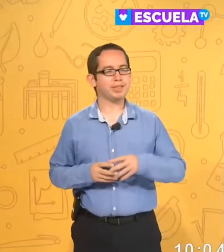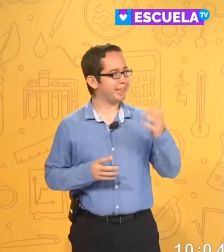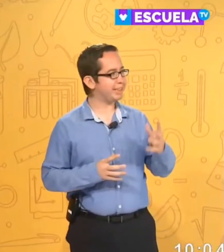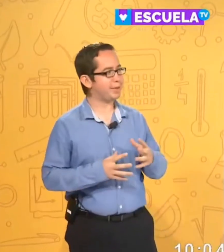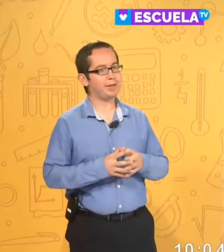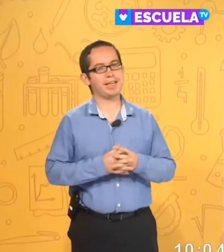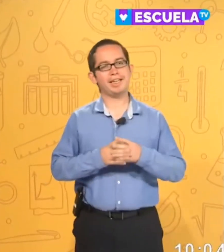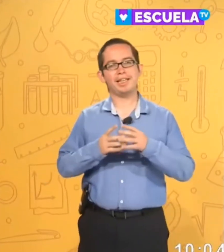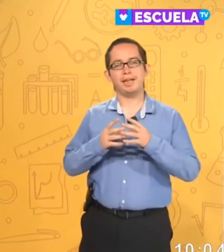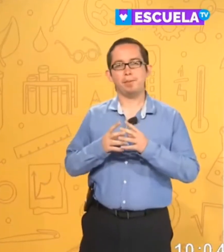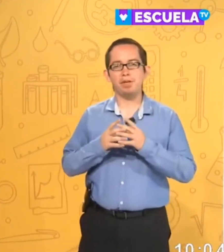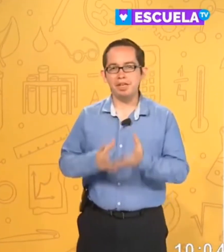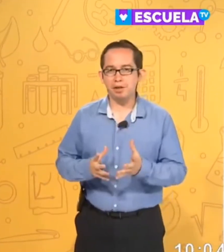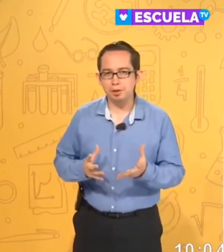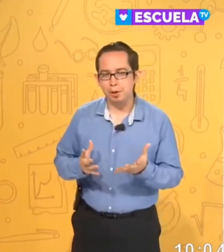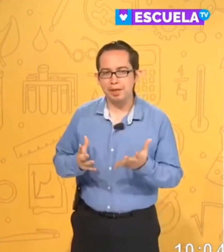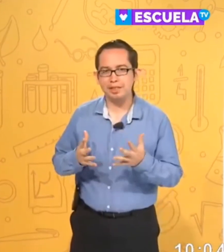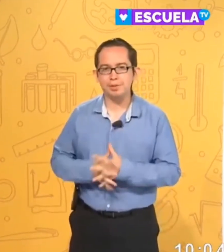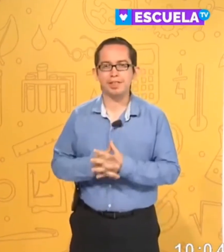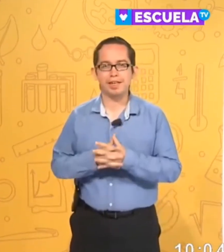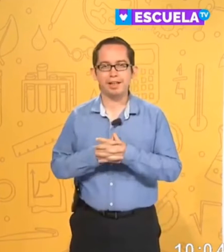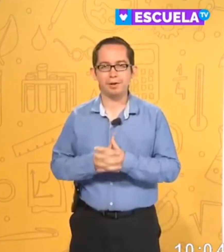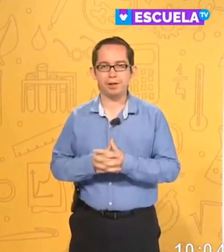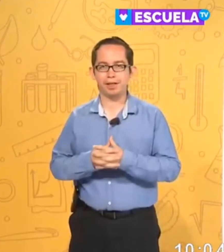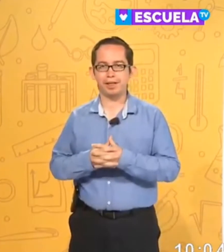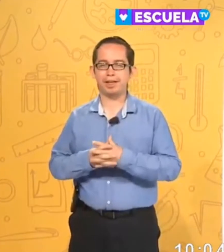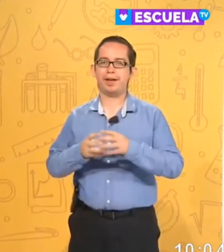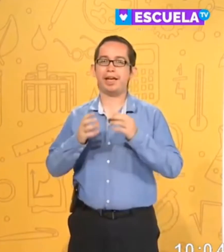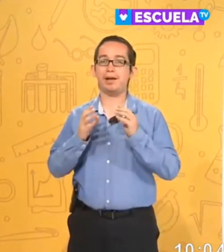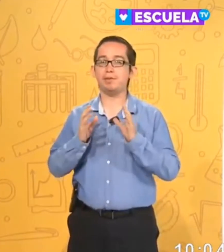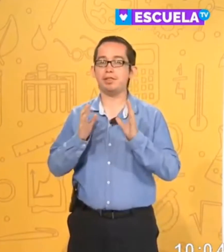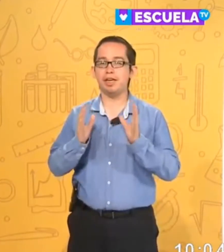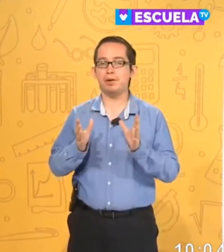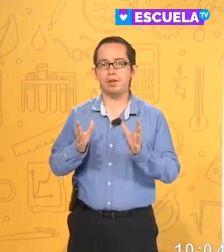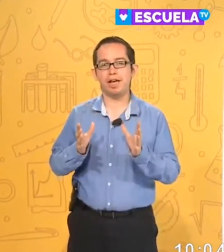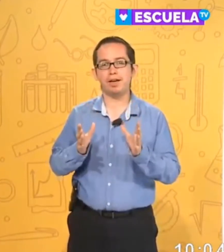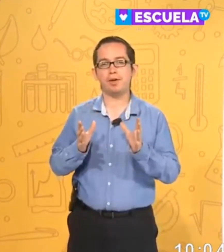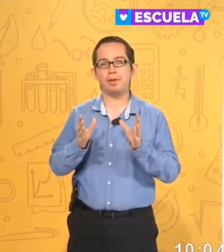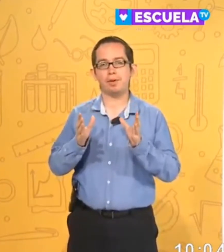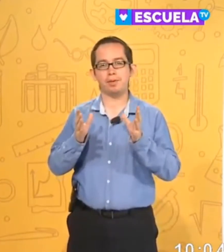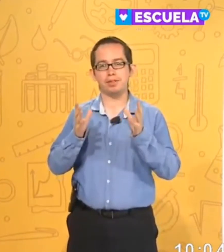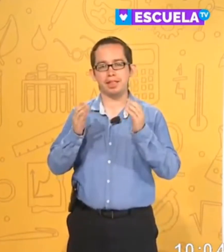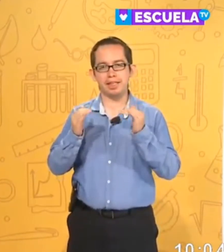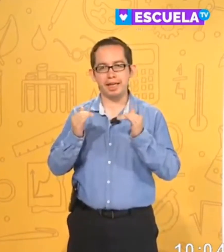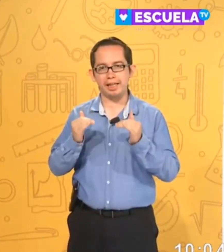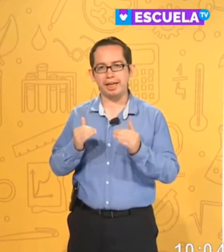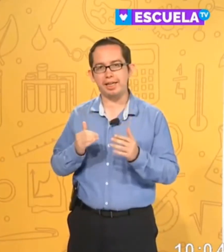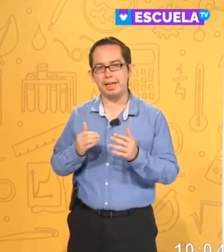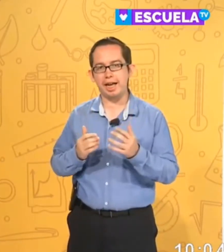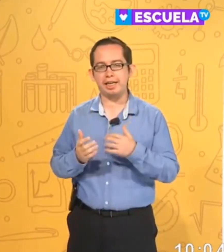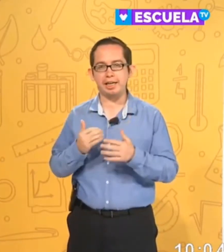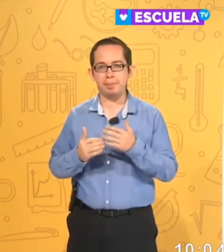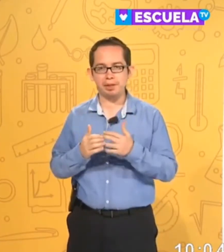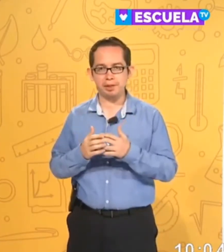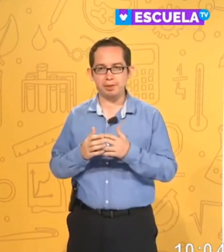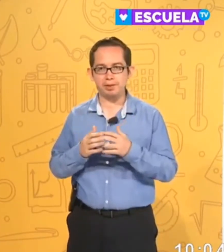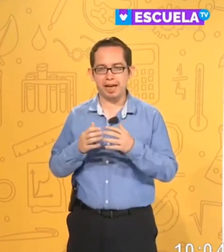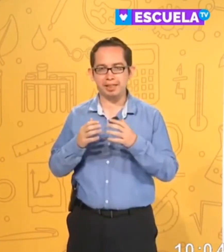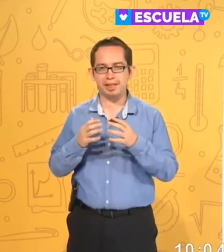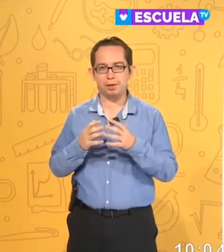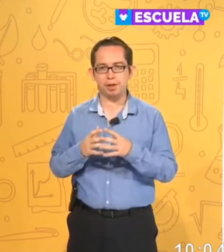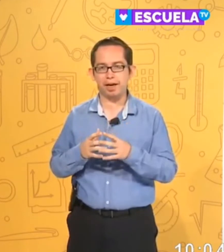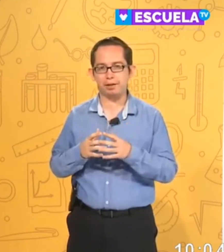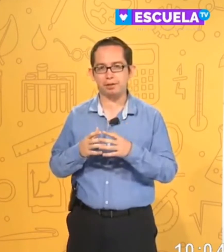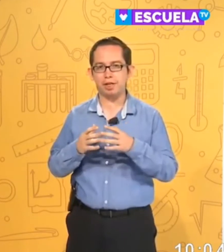Muchas gracias, compañera. Niños, ¿cómo merecimos el día de hoy? Queremos recordar lo que vimos el día de ayer. Ayer aprendimos